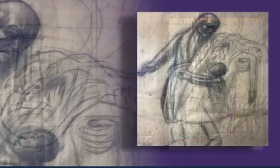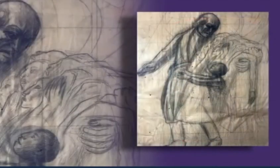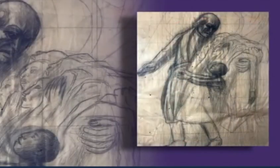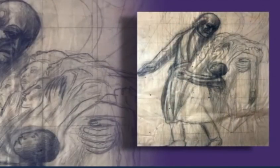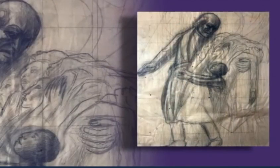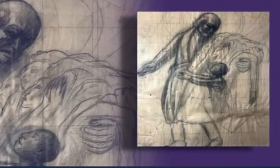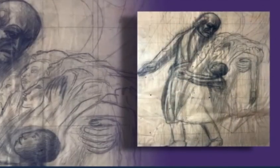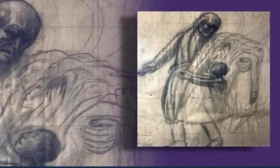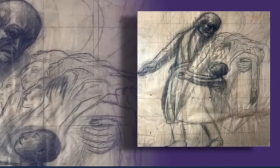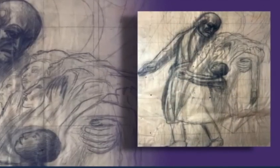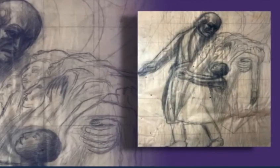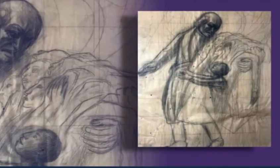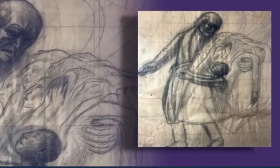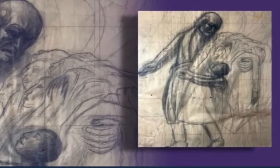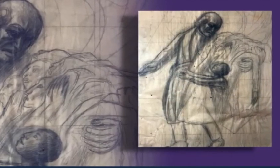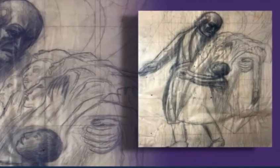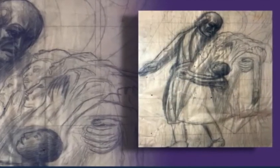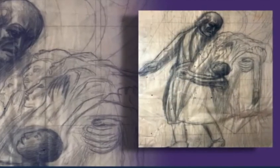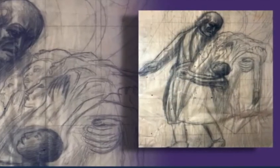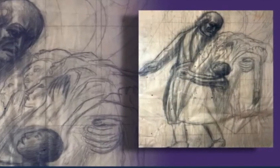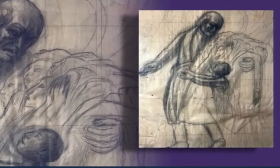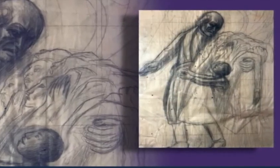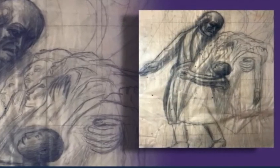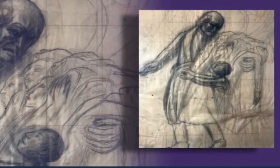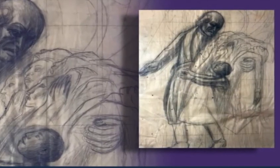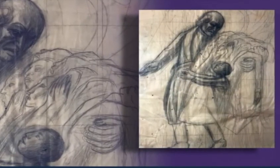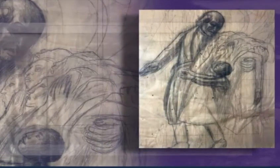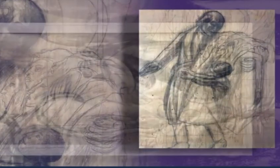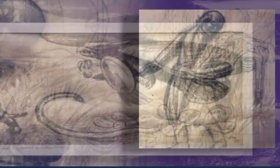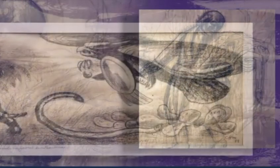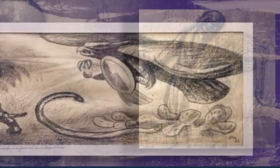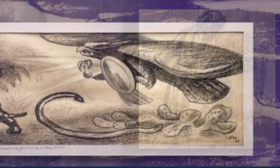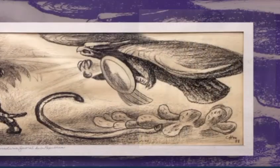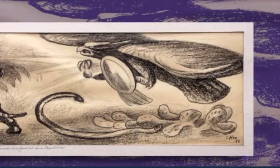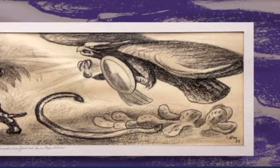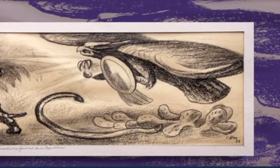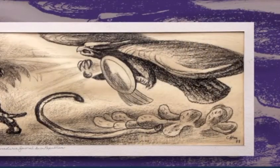奴隷制度の廃止や、ナートル後の死にある浸透期に基づく、